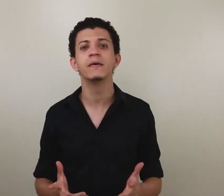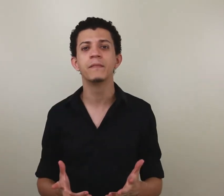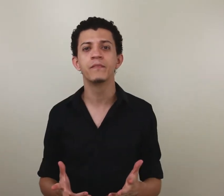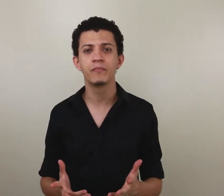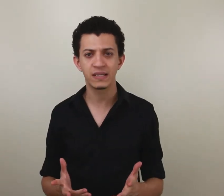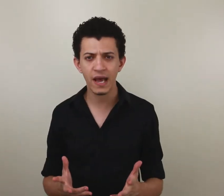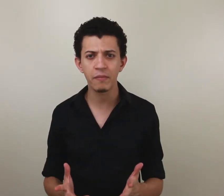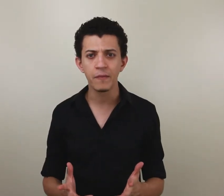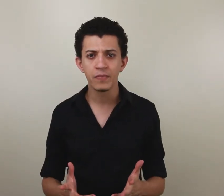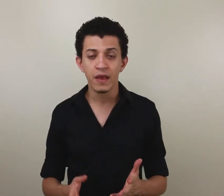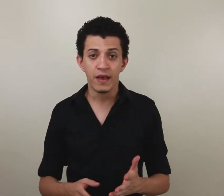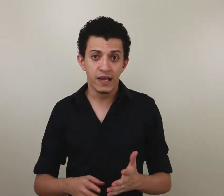percebe?